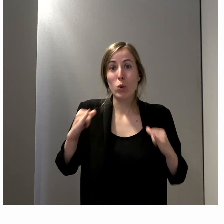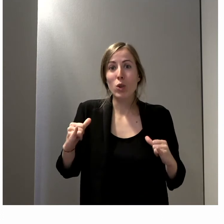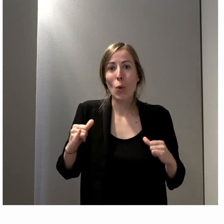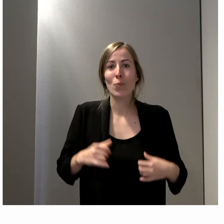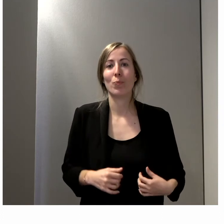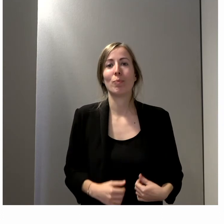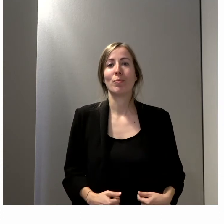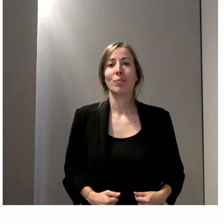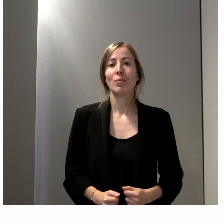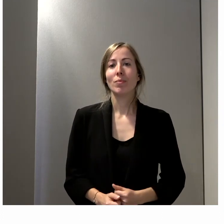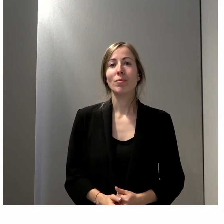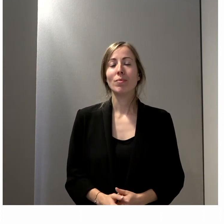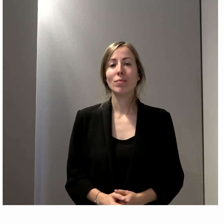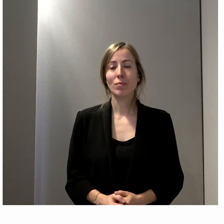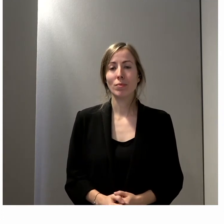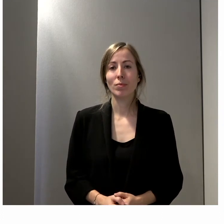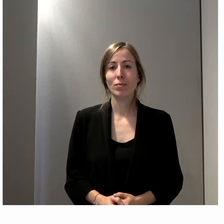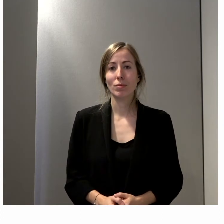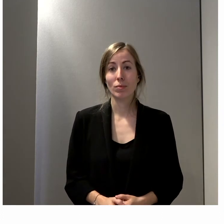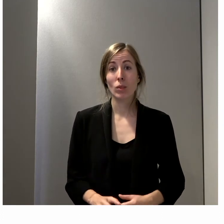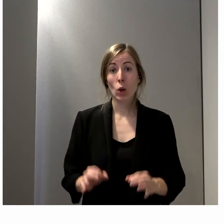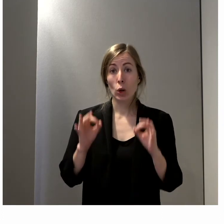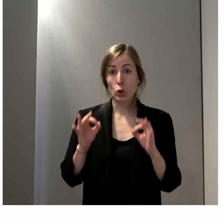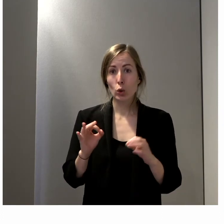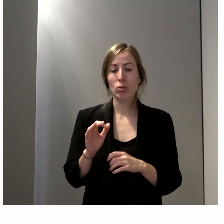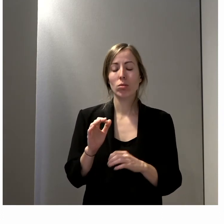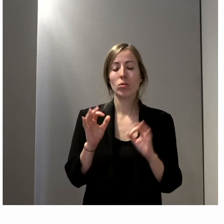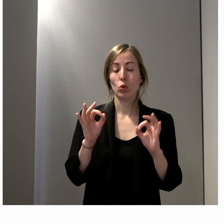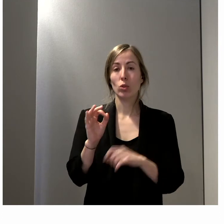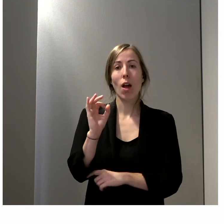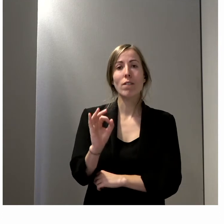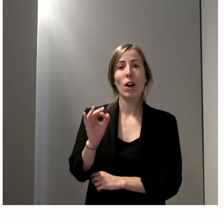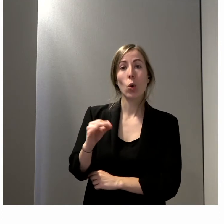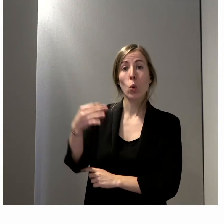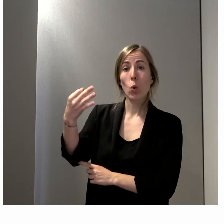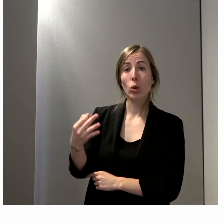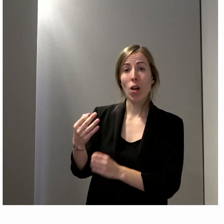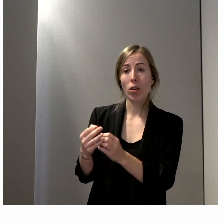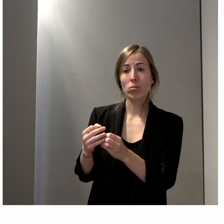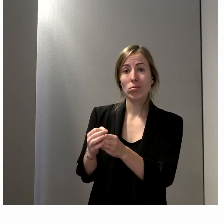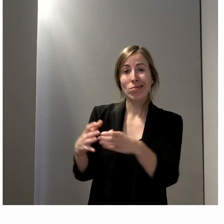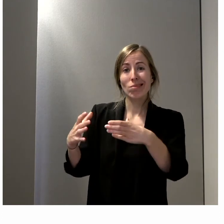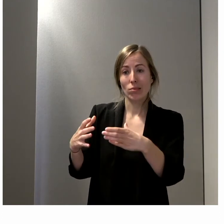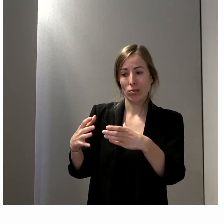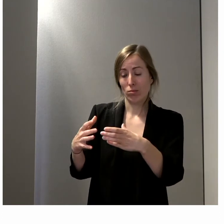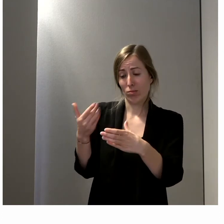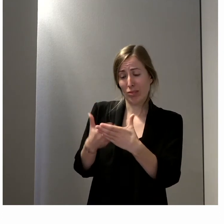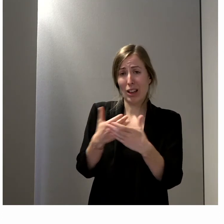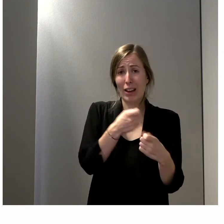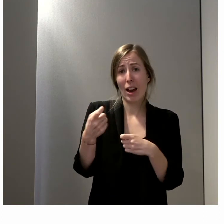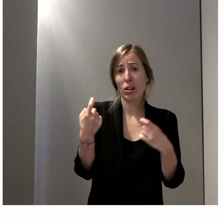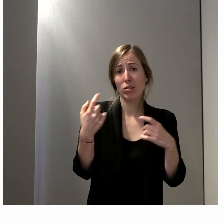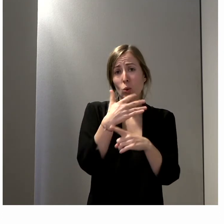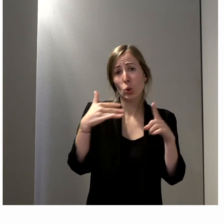on partage cette idée que le principe de quota ne peut pas être l'ambition d'une société inclusive